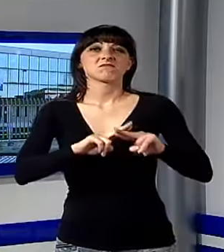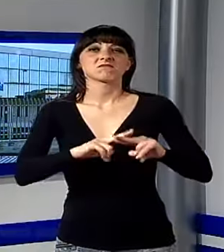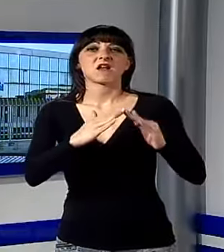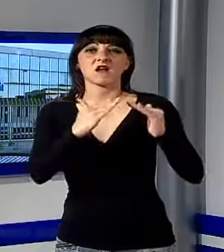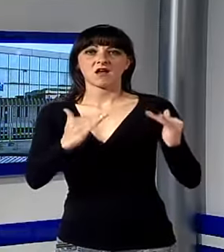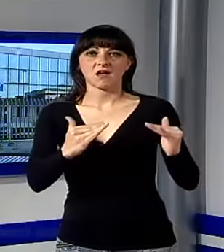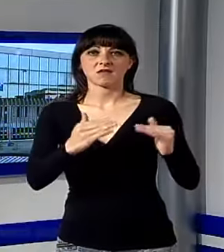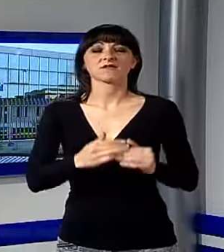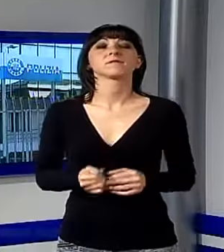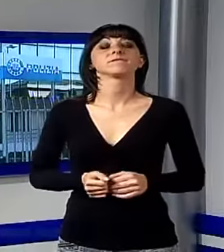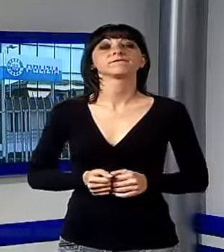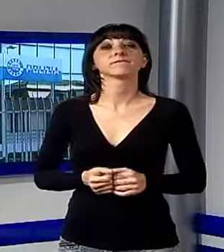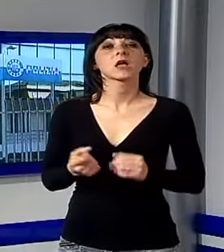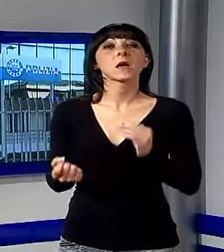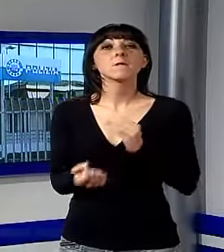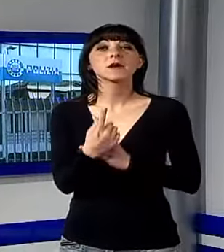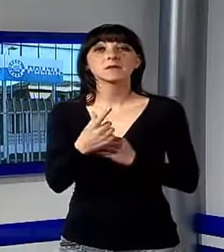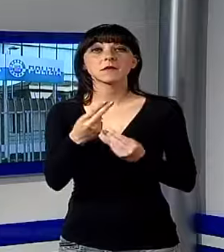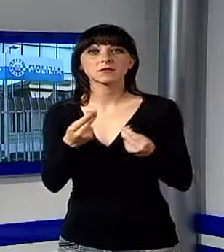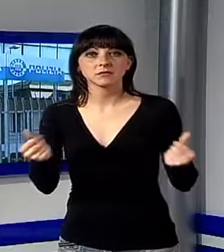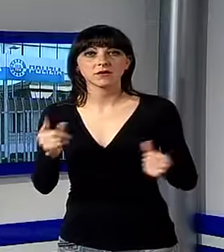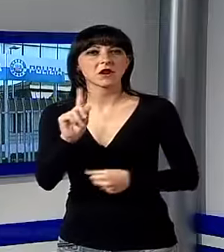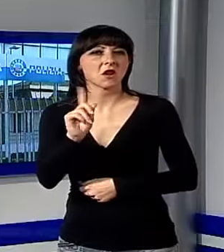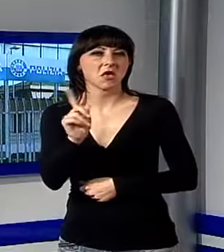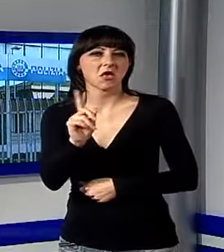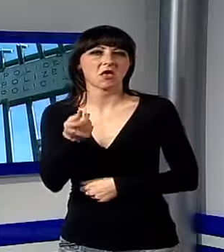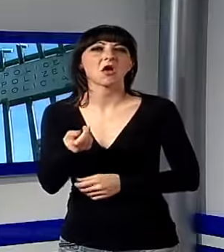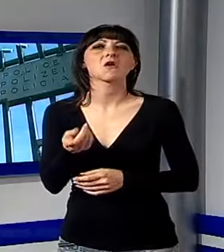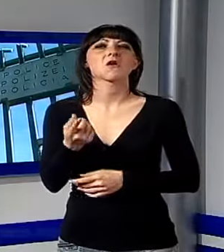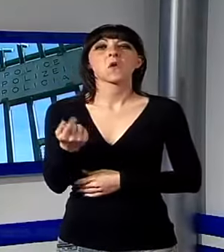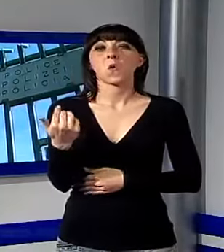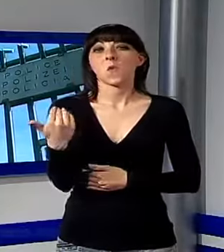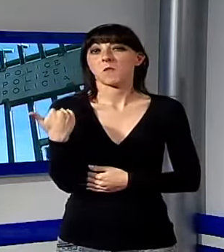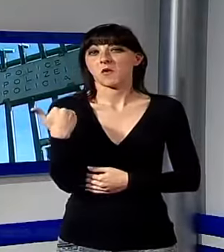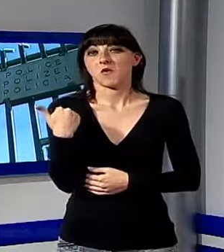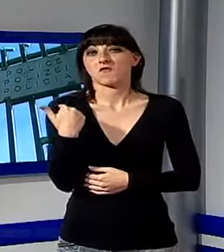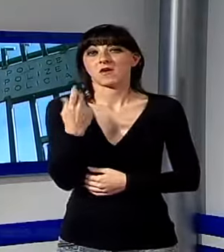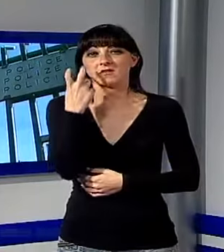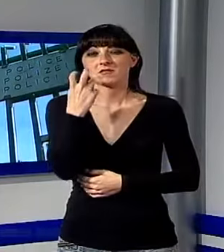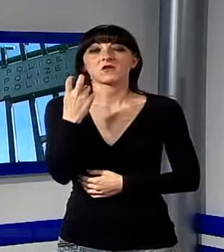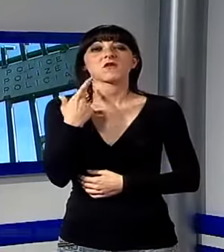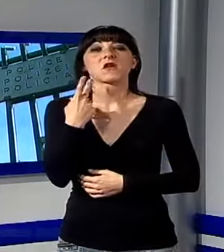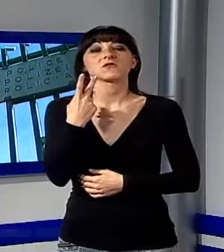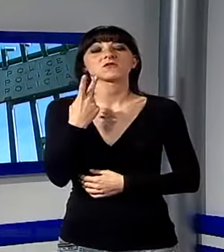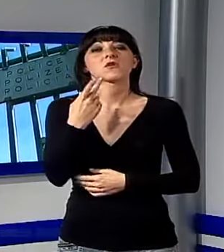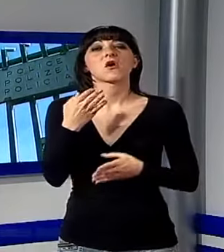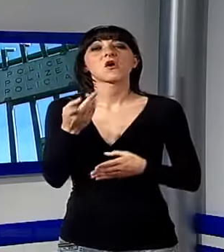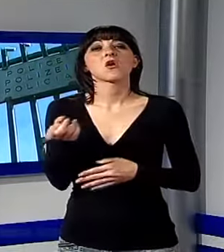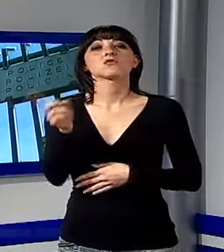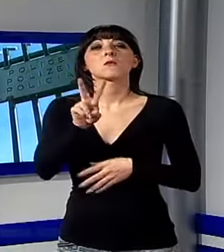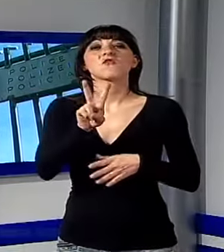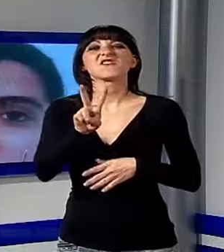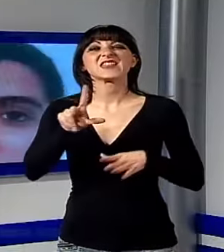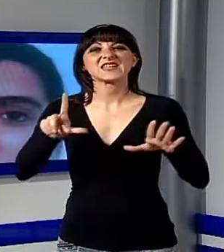volta era stato ritrovato a Genova dopo 27 giorni di assenza da casa. Quando è uscito dalla propria abitazione per l'ultima